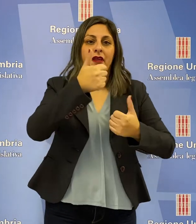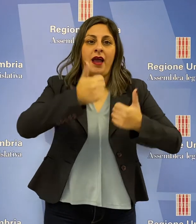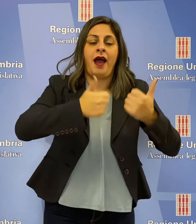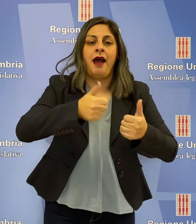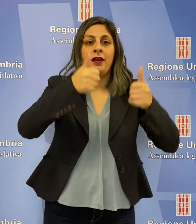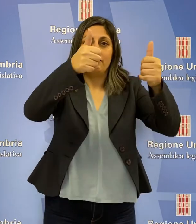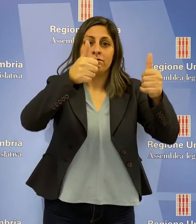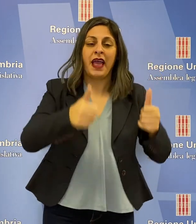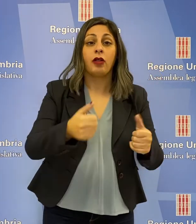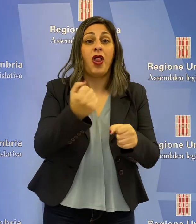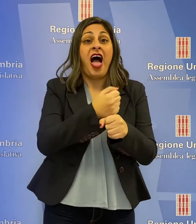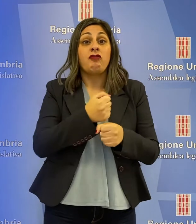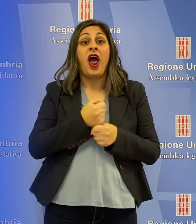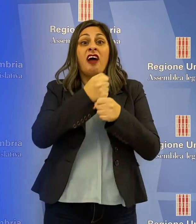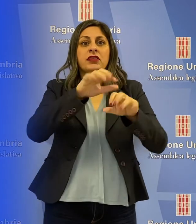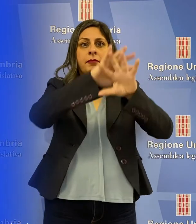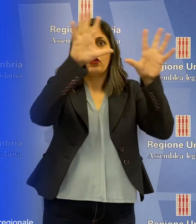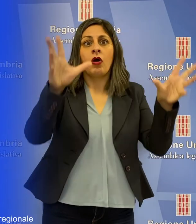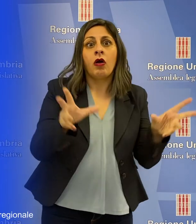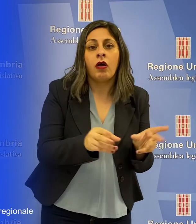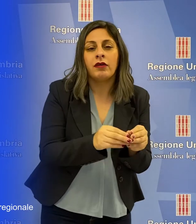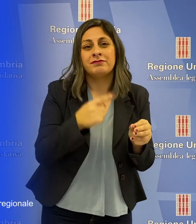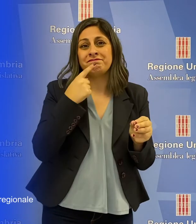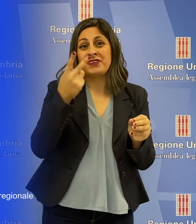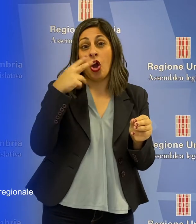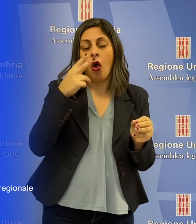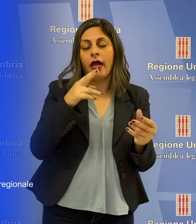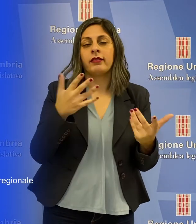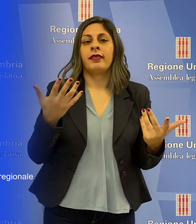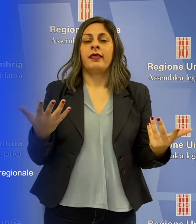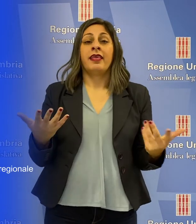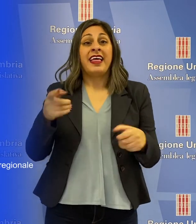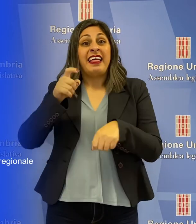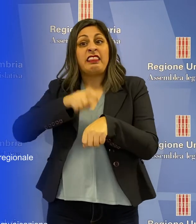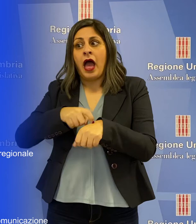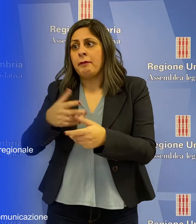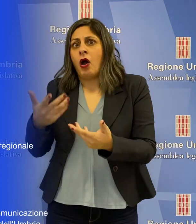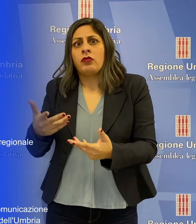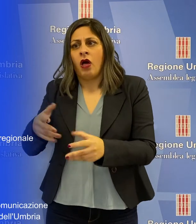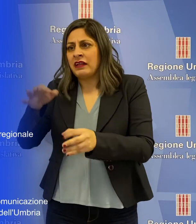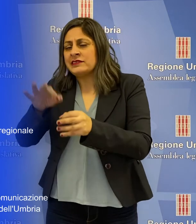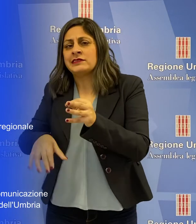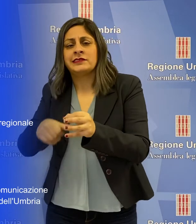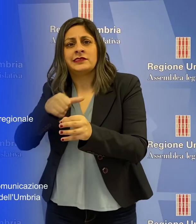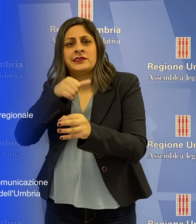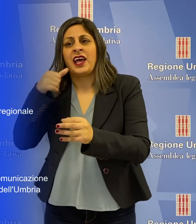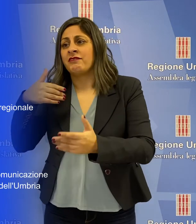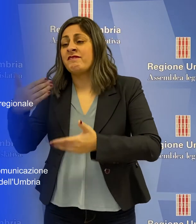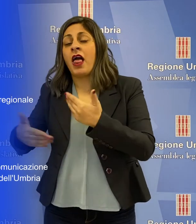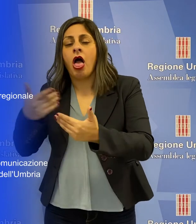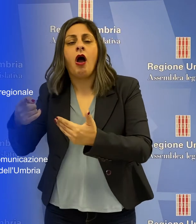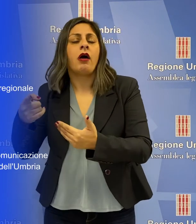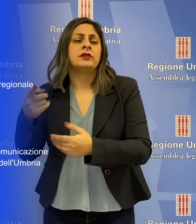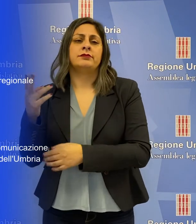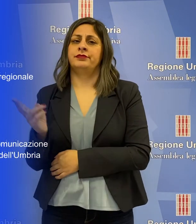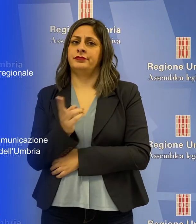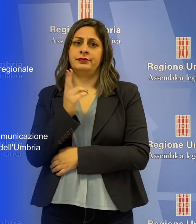progettazione e affidamento dei lavori, ha osservato Coletto, sembrano incompatibili con le azioni da mettere in campo nell'immediato per